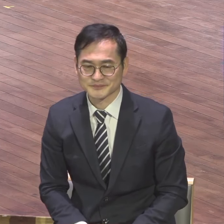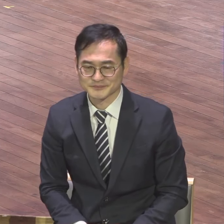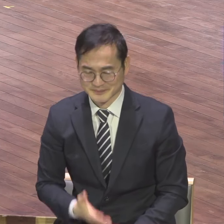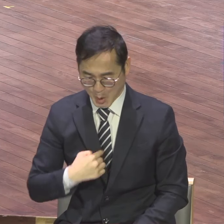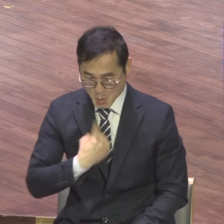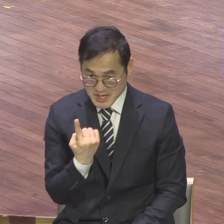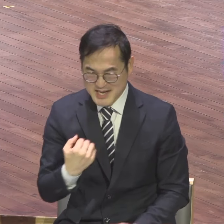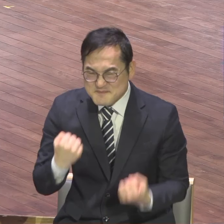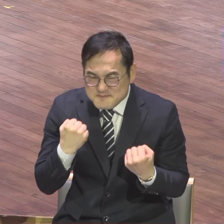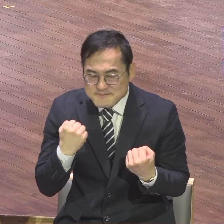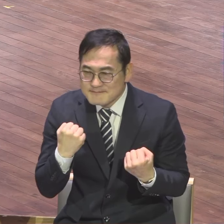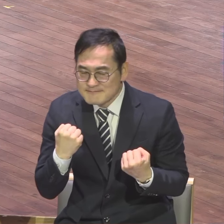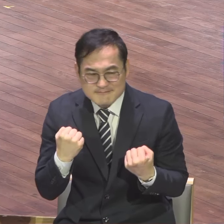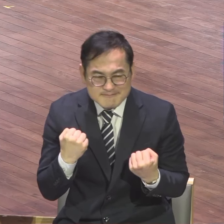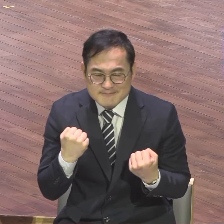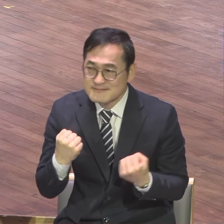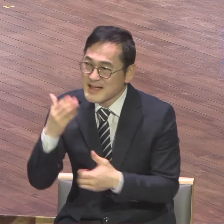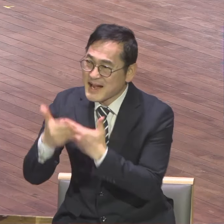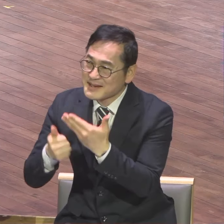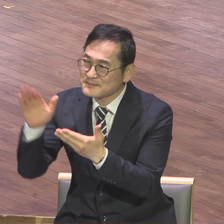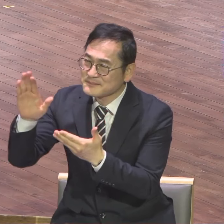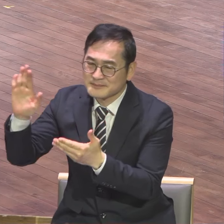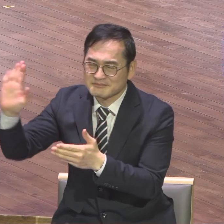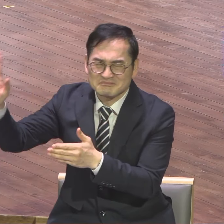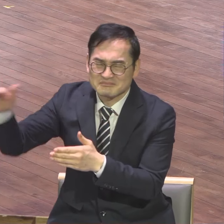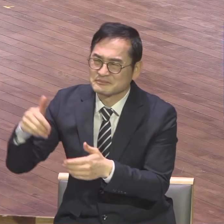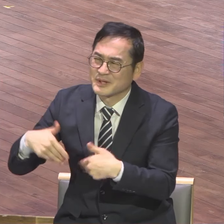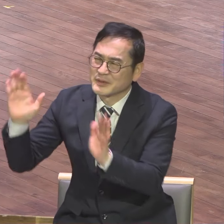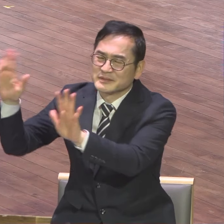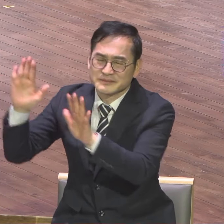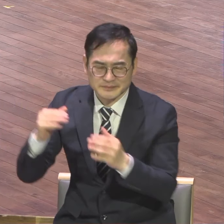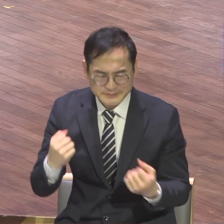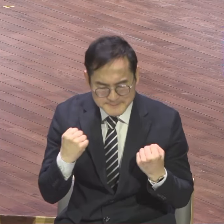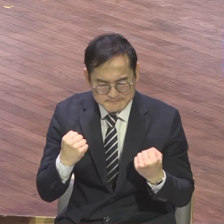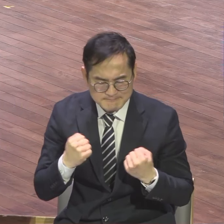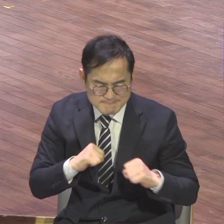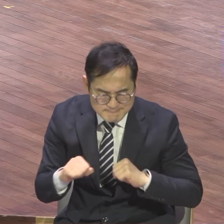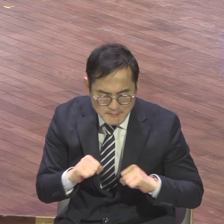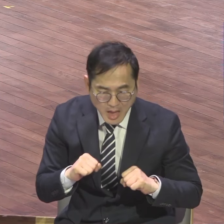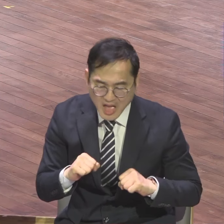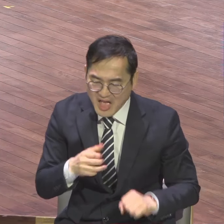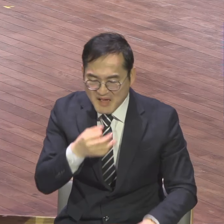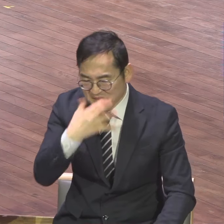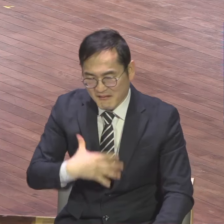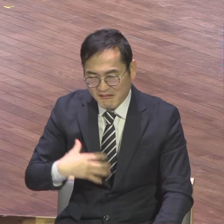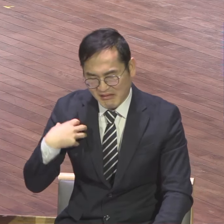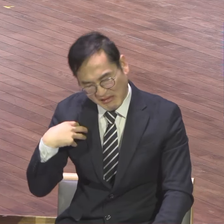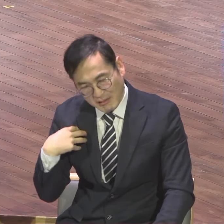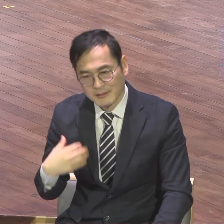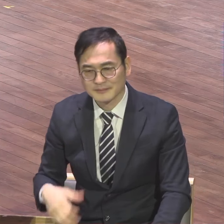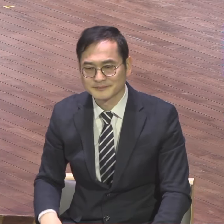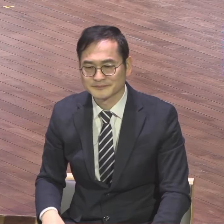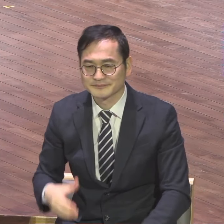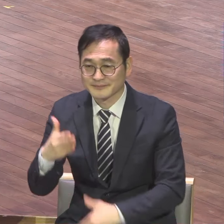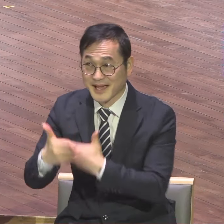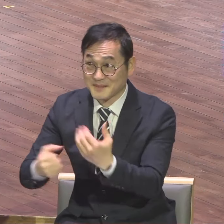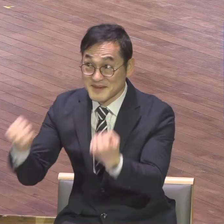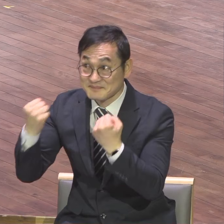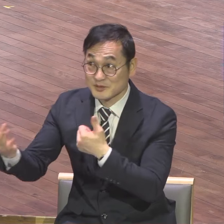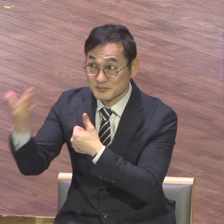짜증나지 부담스럽지 하나님이 주신 힘을 하는데 그래서 여러분 은혜